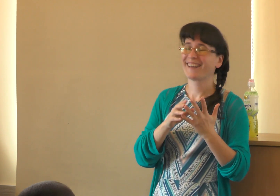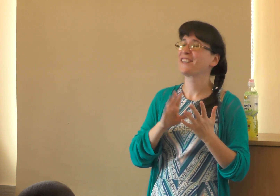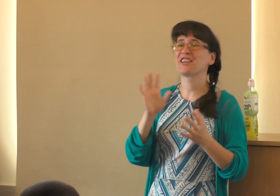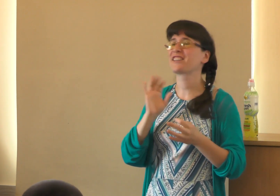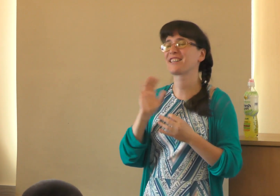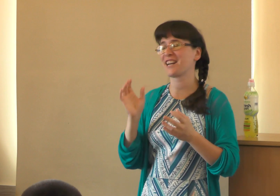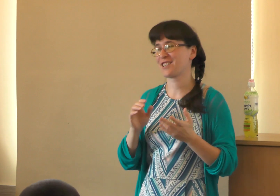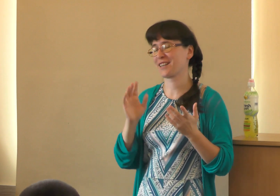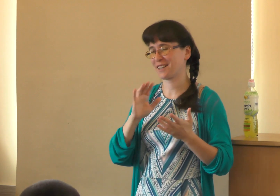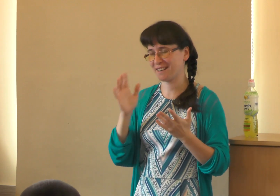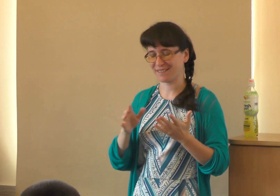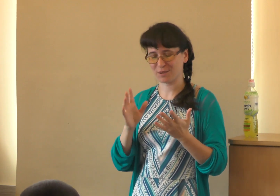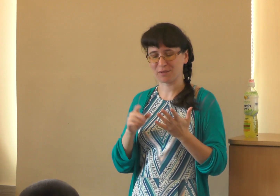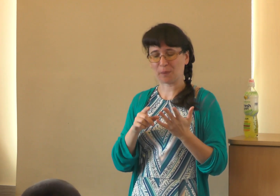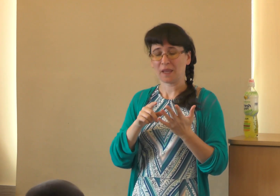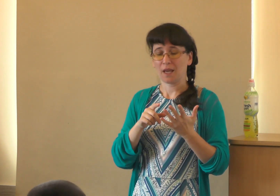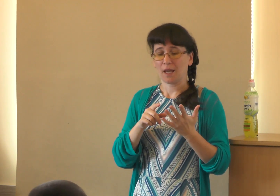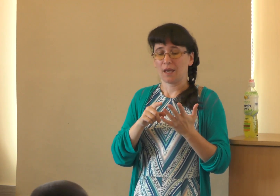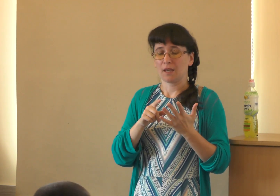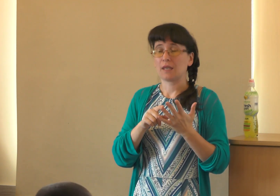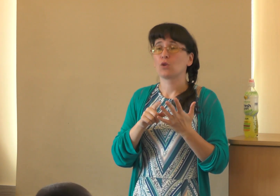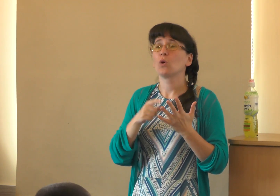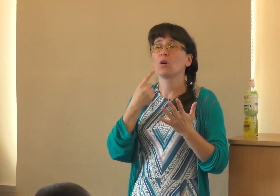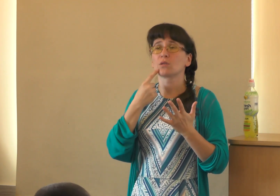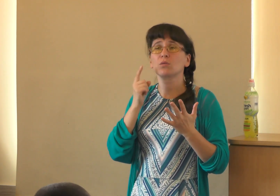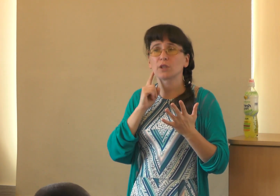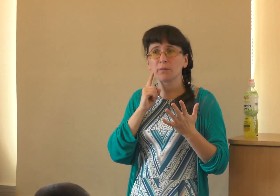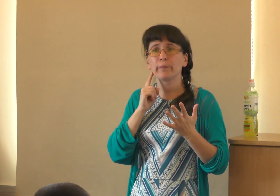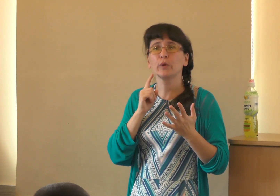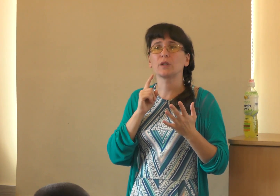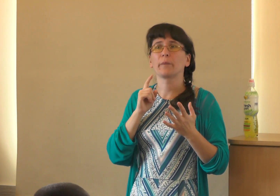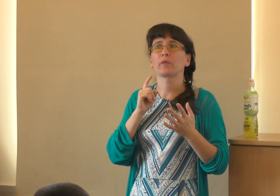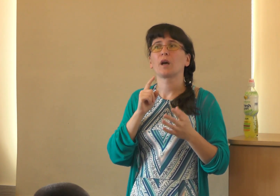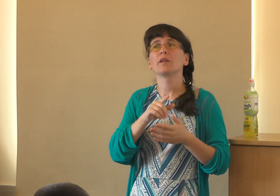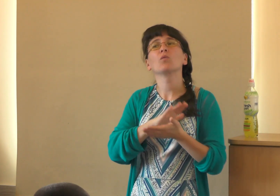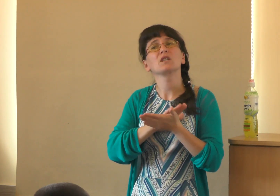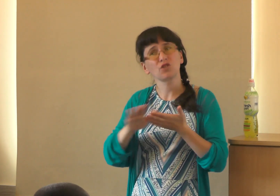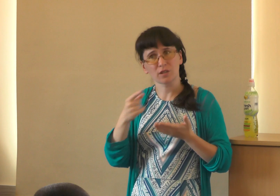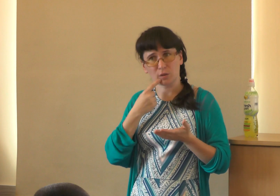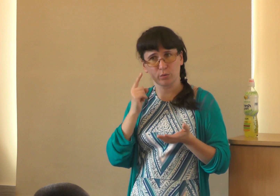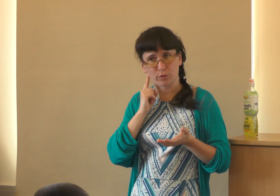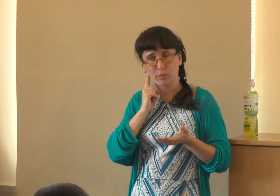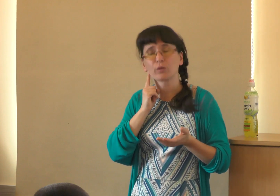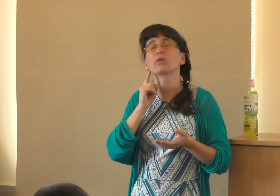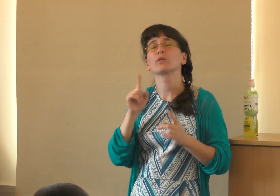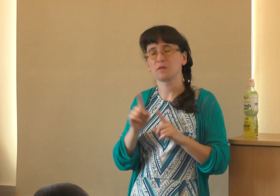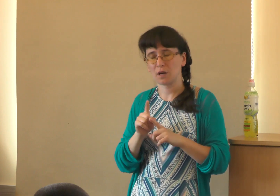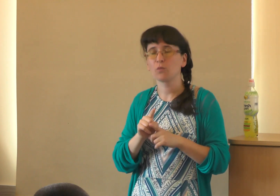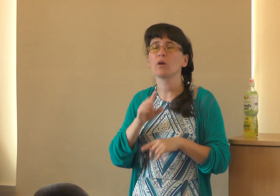Мне не так страшно, как я это все знаю. Но с глухим ребенком, она у нас чисто глухой ребенок. Но все равно